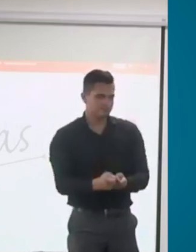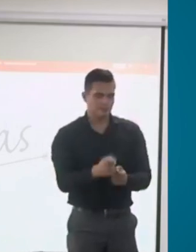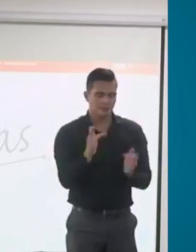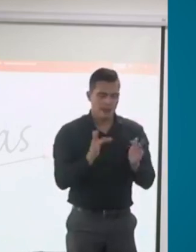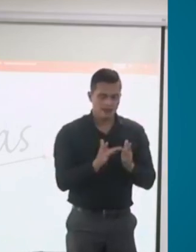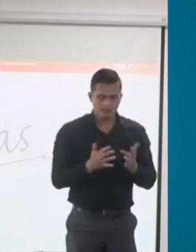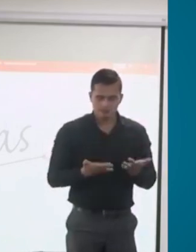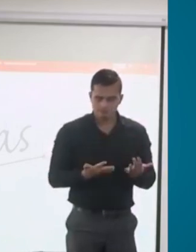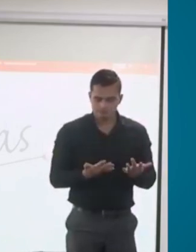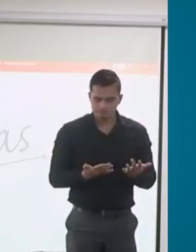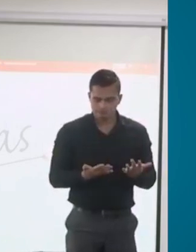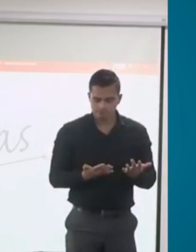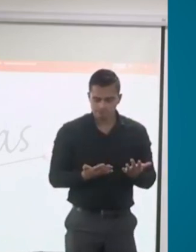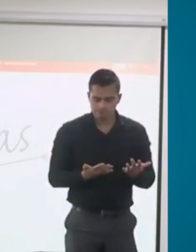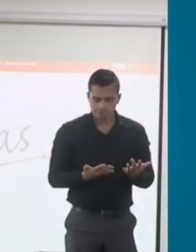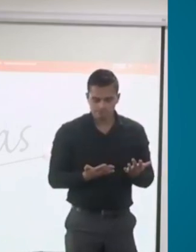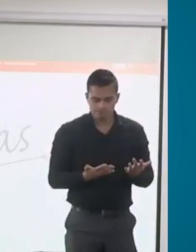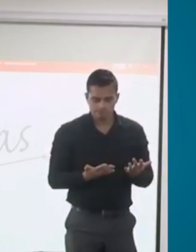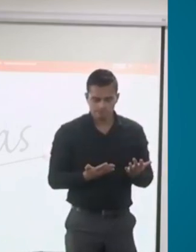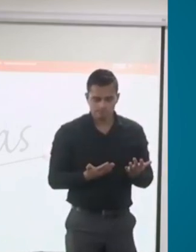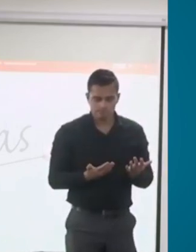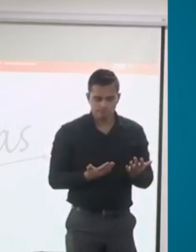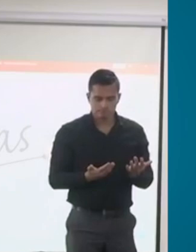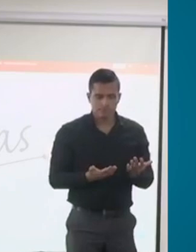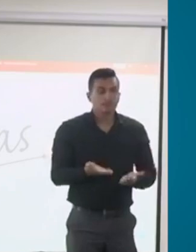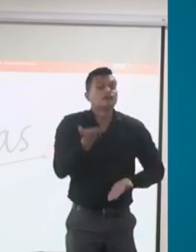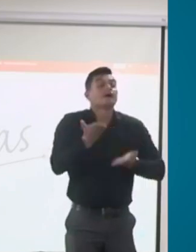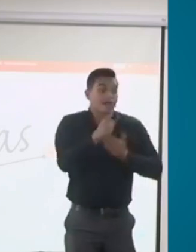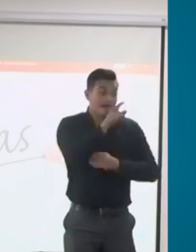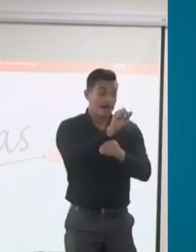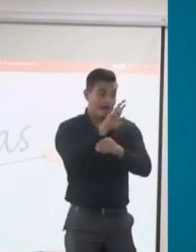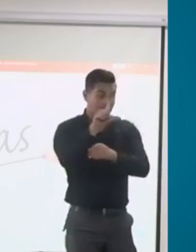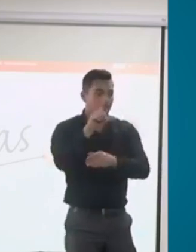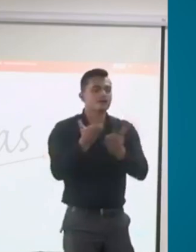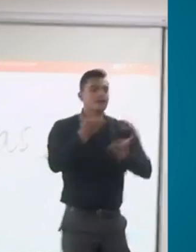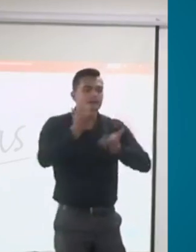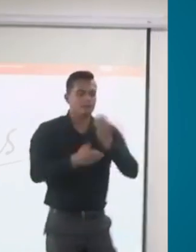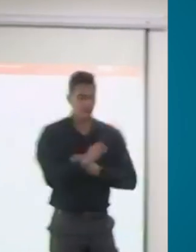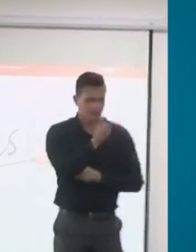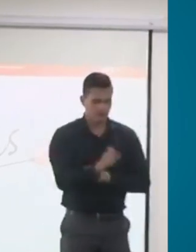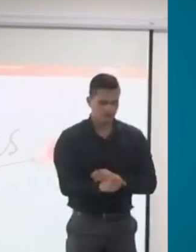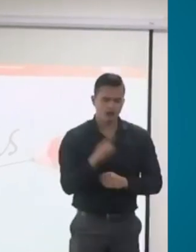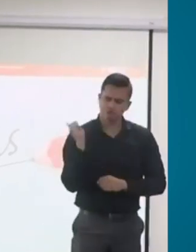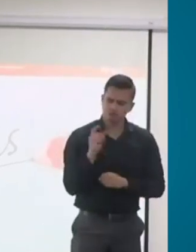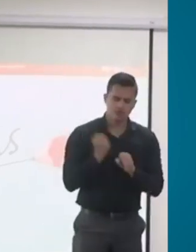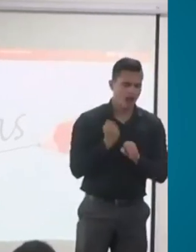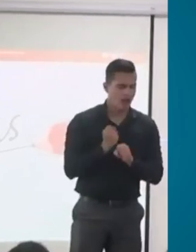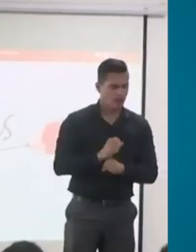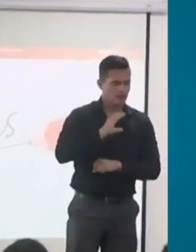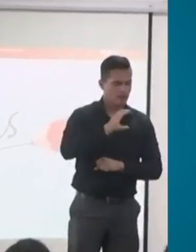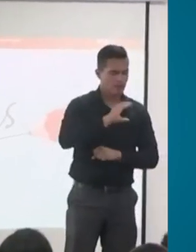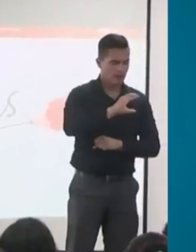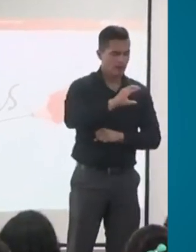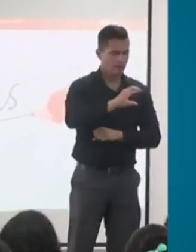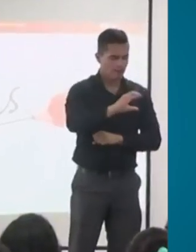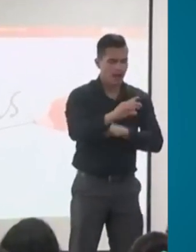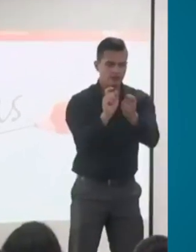con base en el salario que devenga el trabajador. En ningún caso la